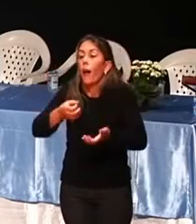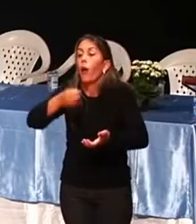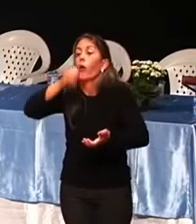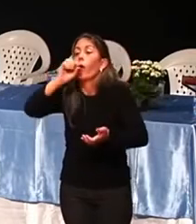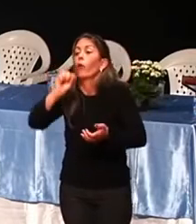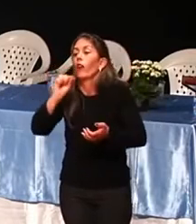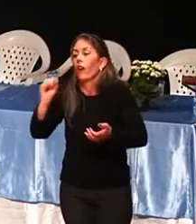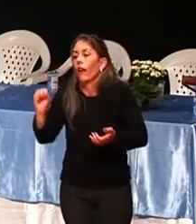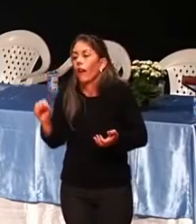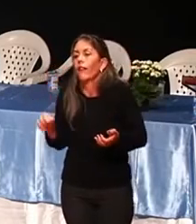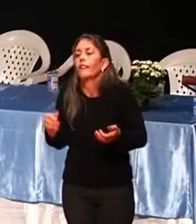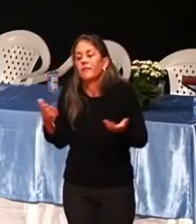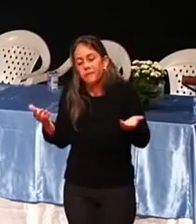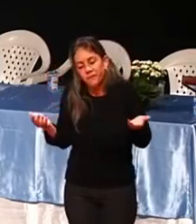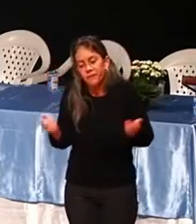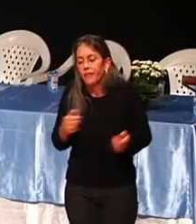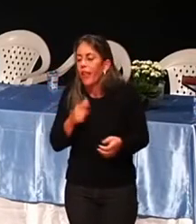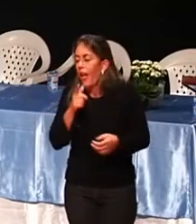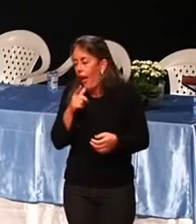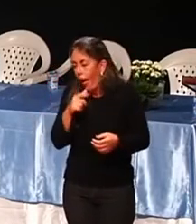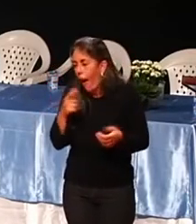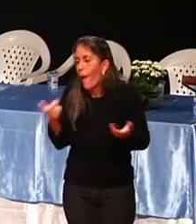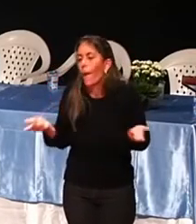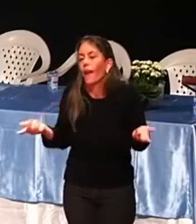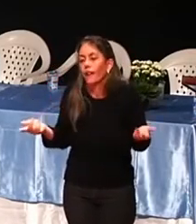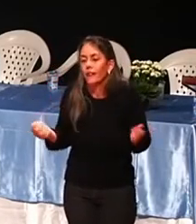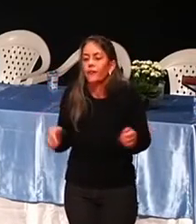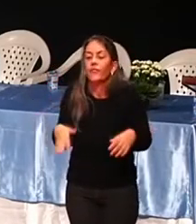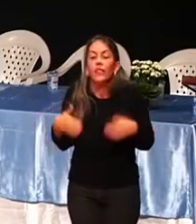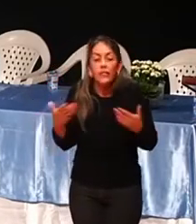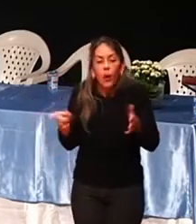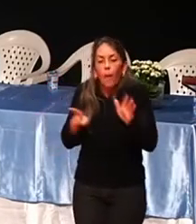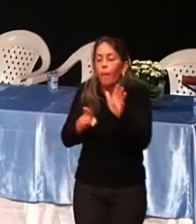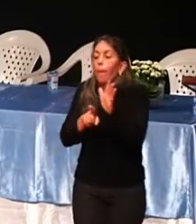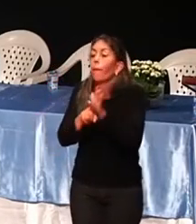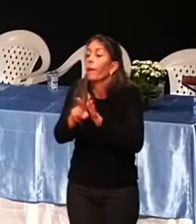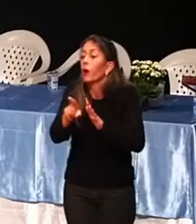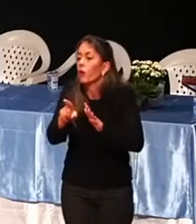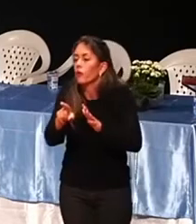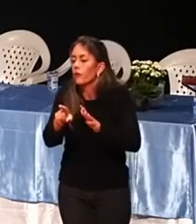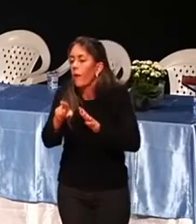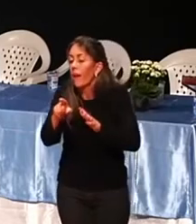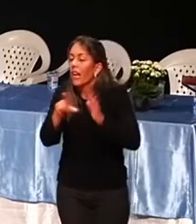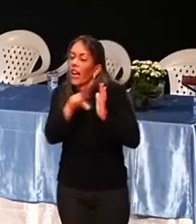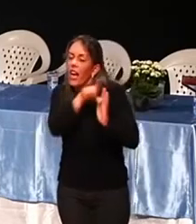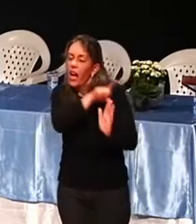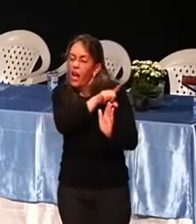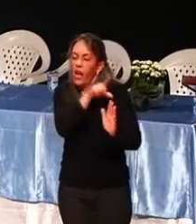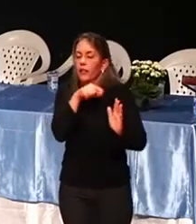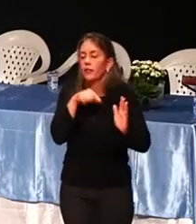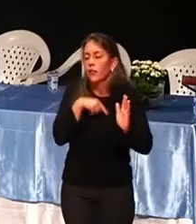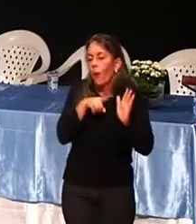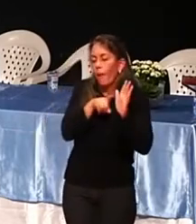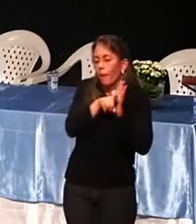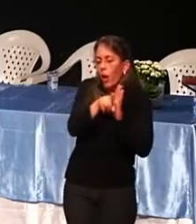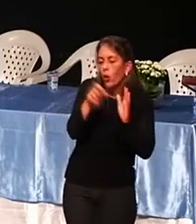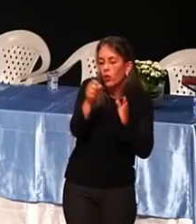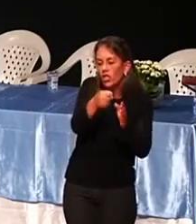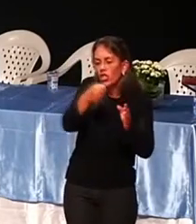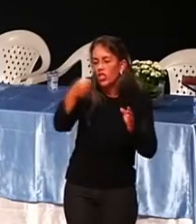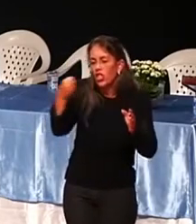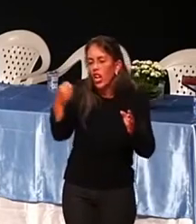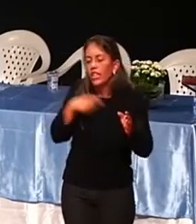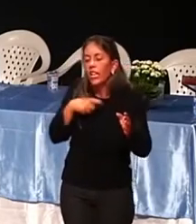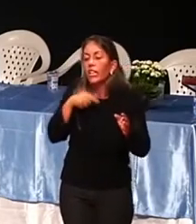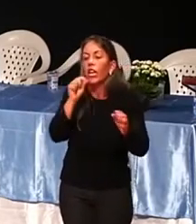Bom, a minha pergunta fez com que você respondesse leite. Você viu como a palavra tem poder? E quem tem